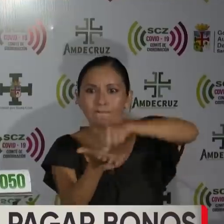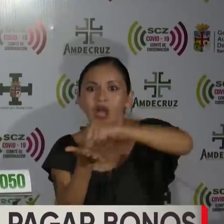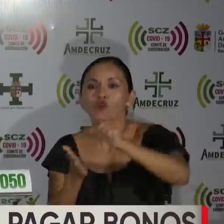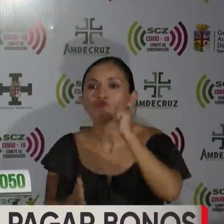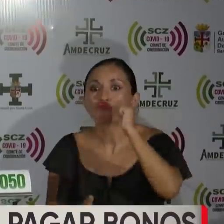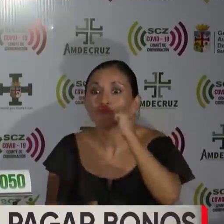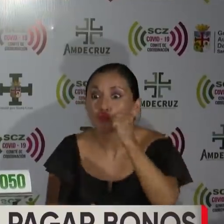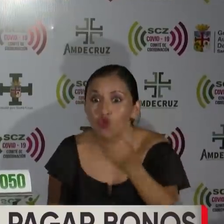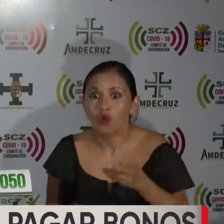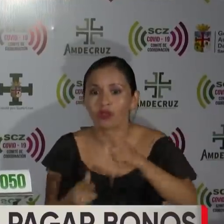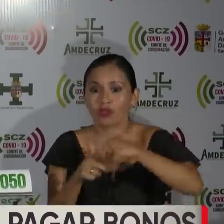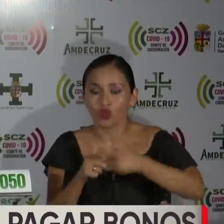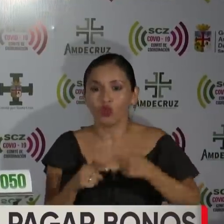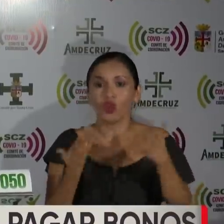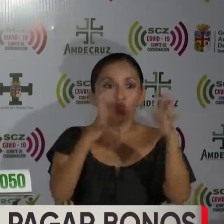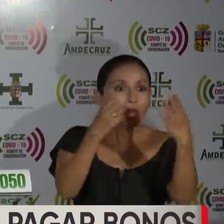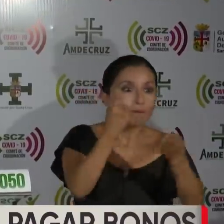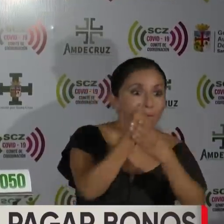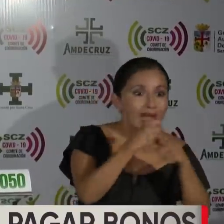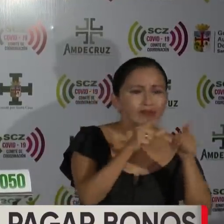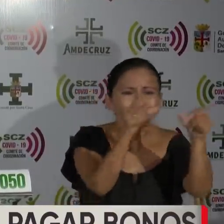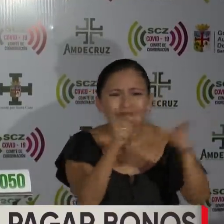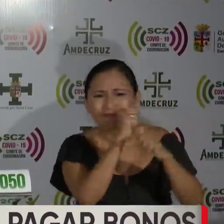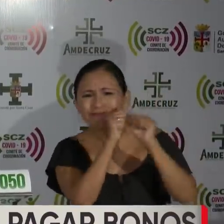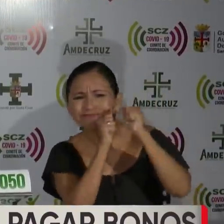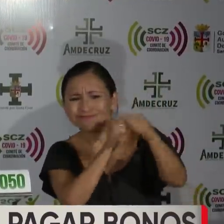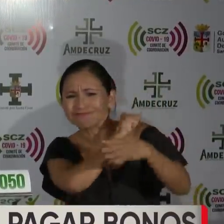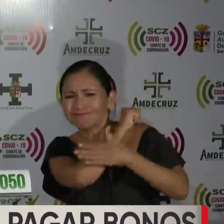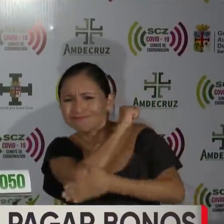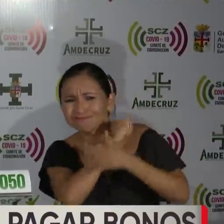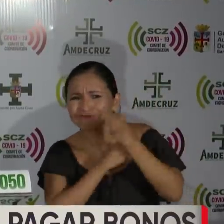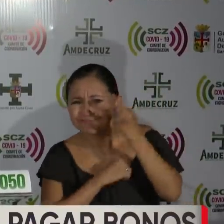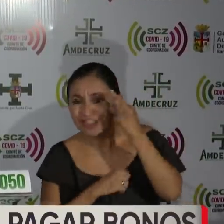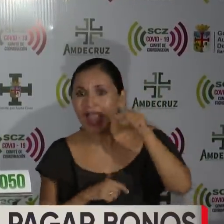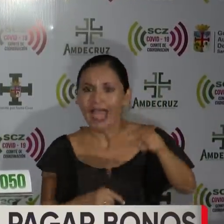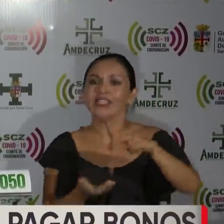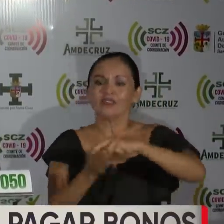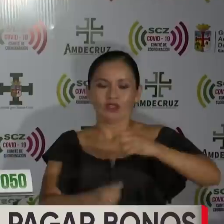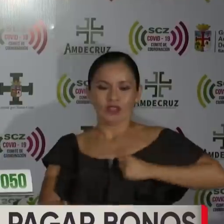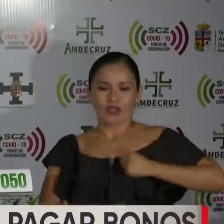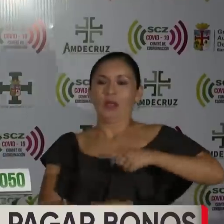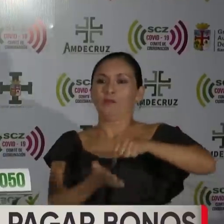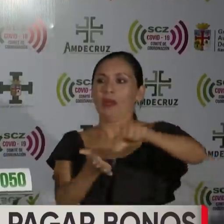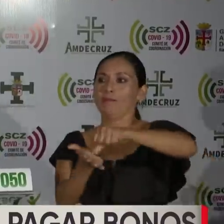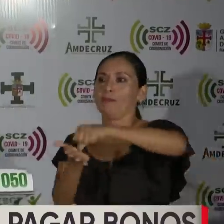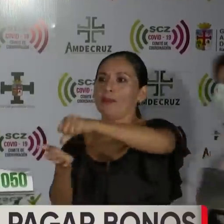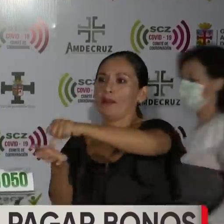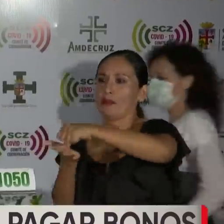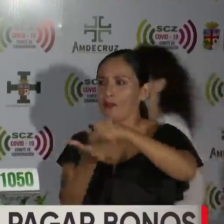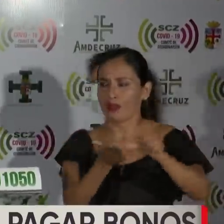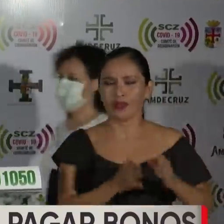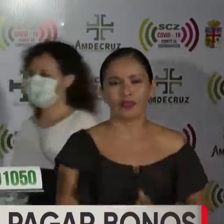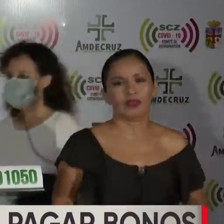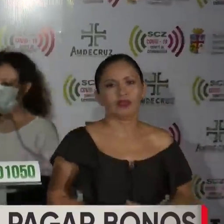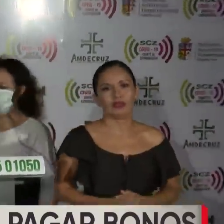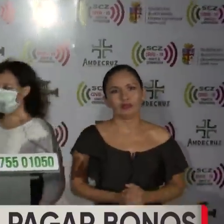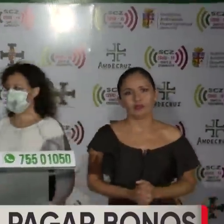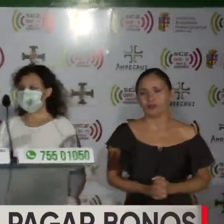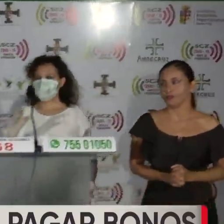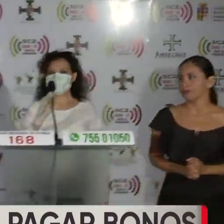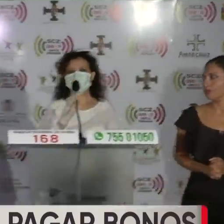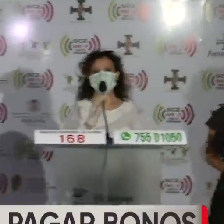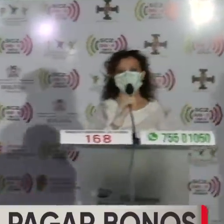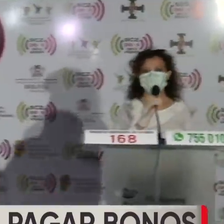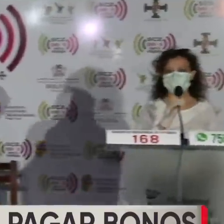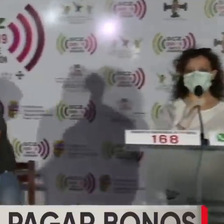diarios. Por lo tanto, donde no hay una agencia, estarán las Fuerzas Armadas haciendo los pagos correspondientes. Bueno, esa es la palabra del Ministro de